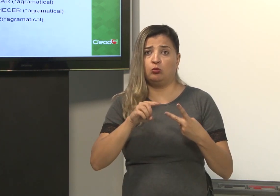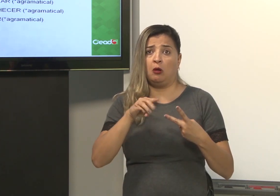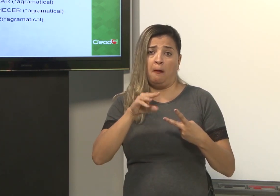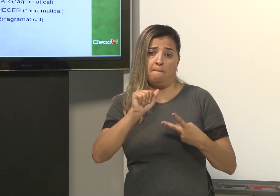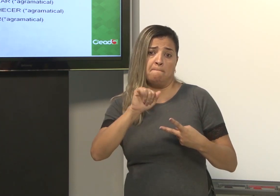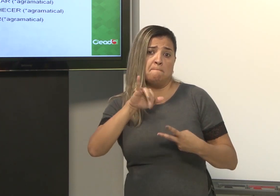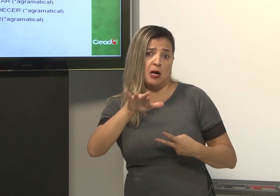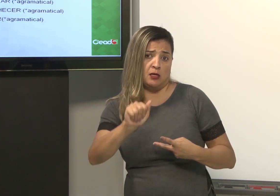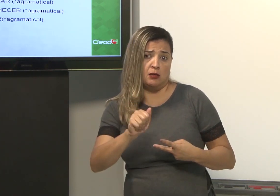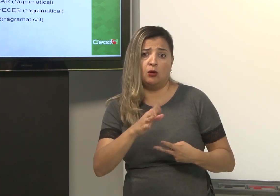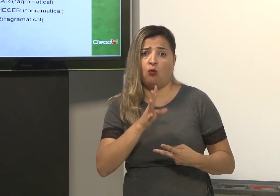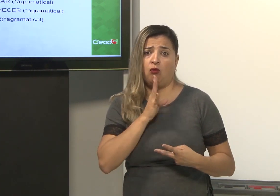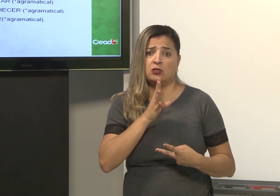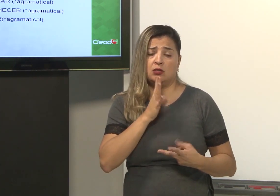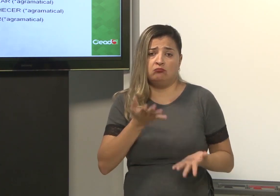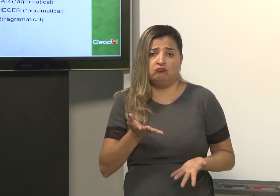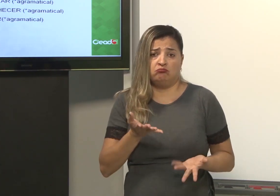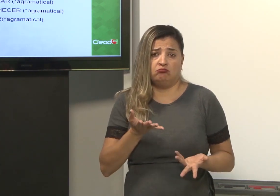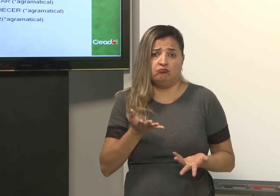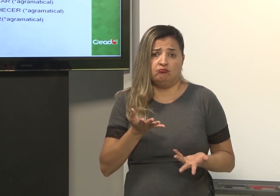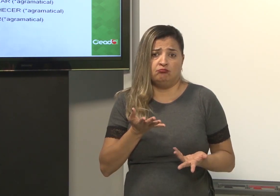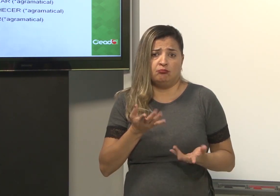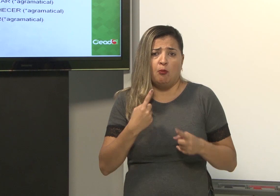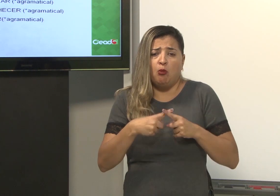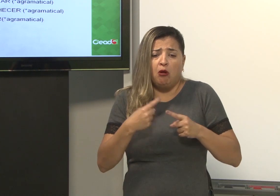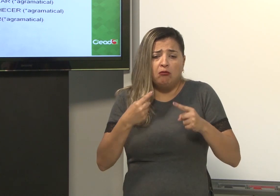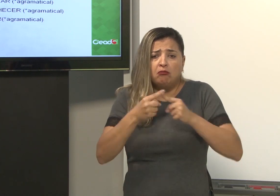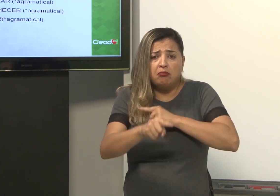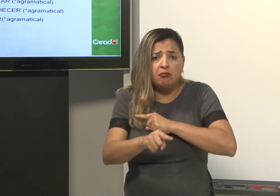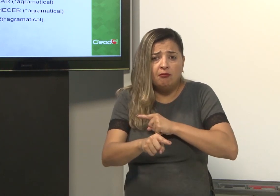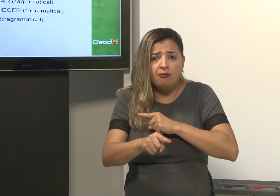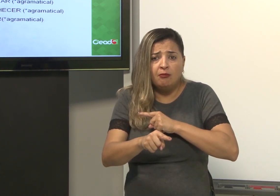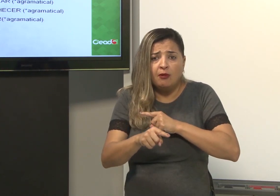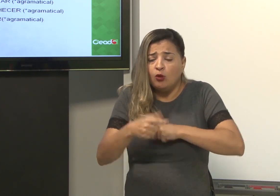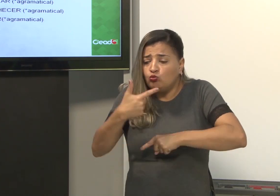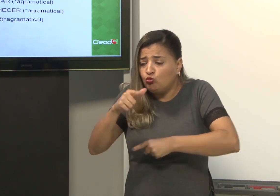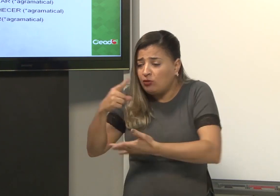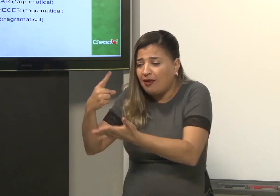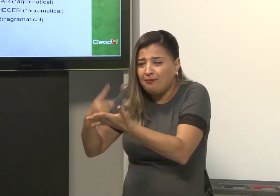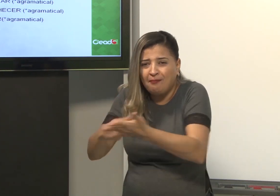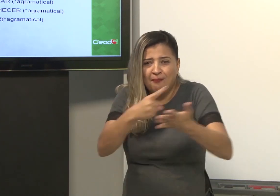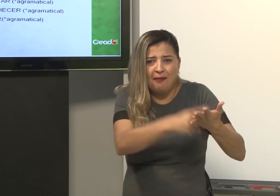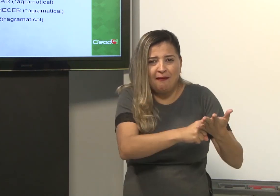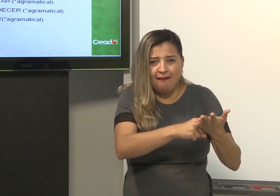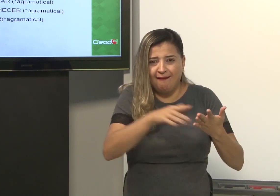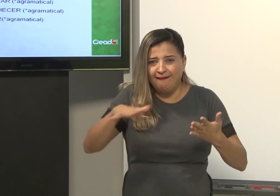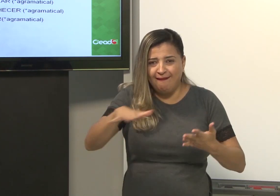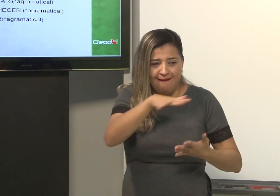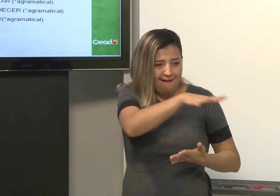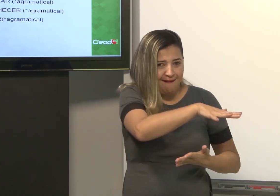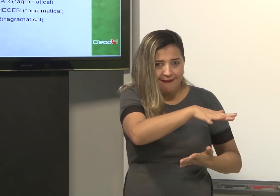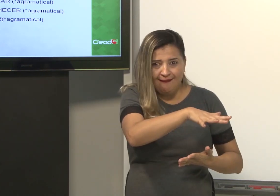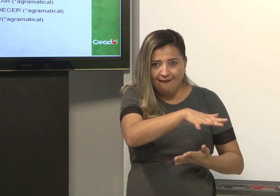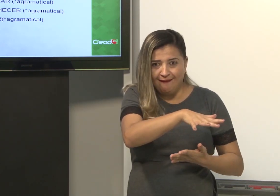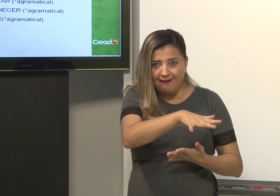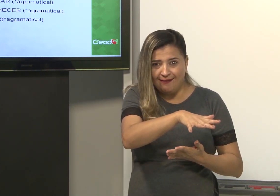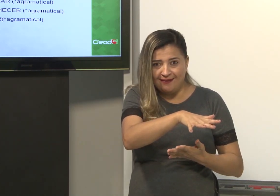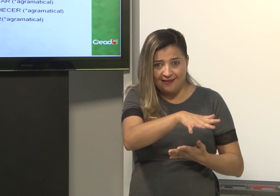Maria, conhecer. É a gramatical. Porque não tem a demarcação de espaço.